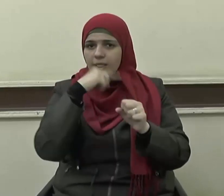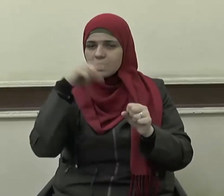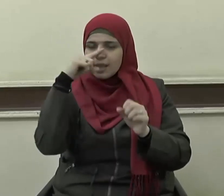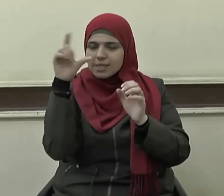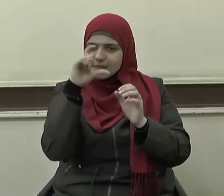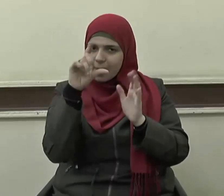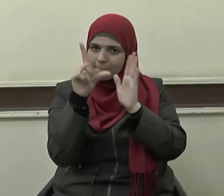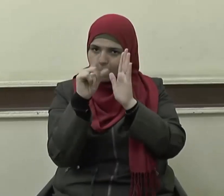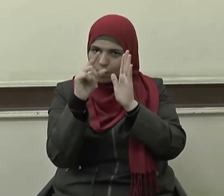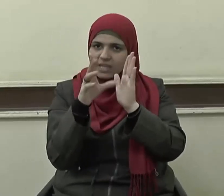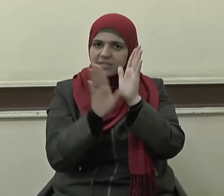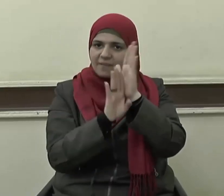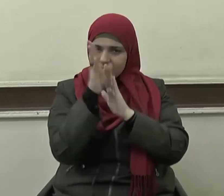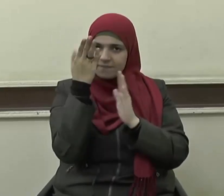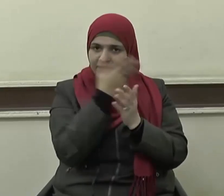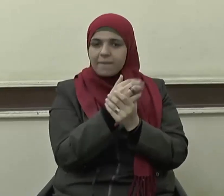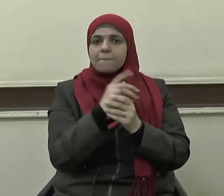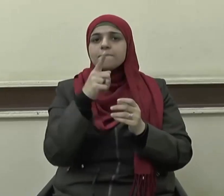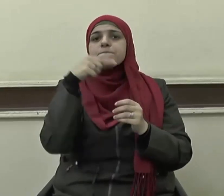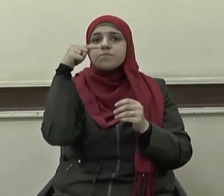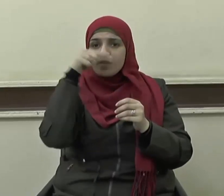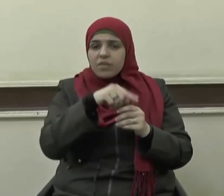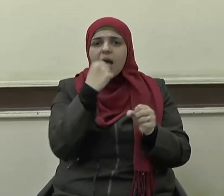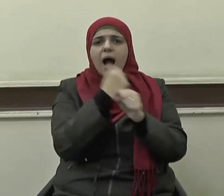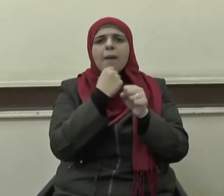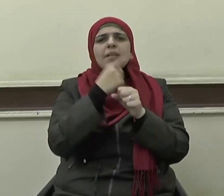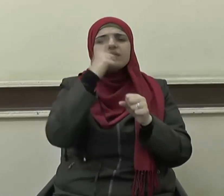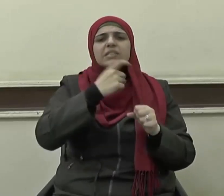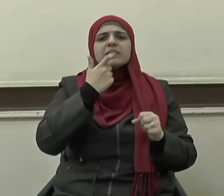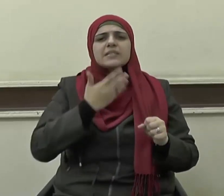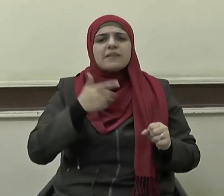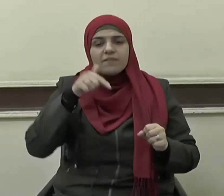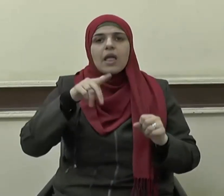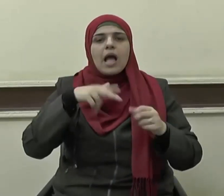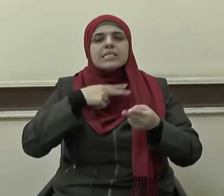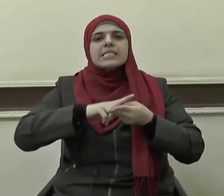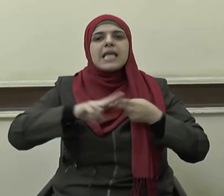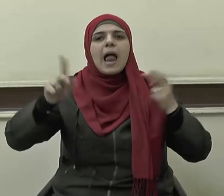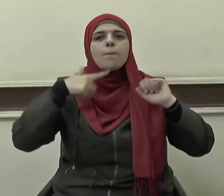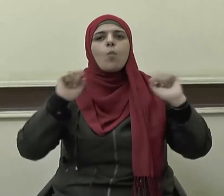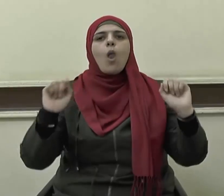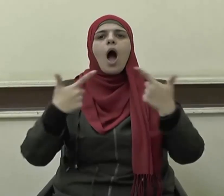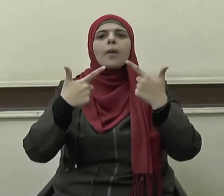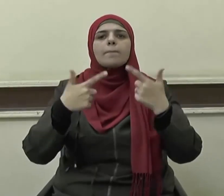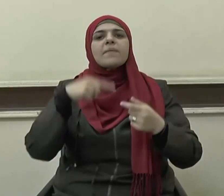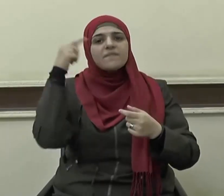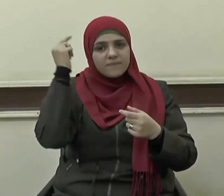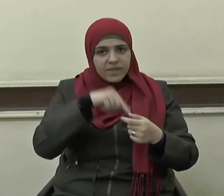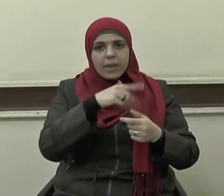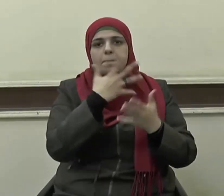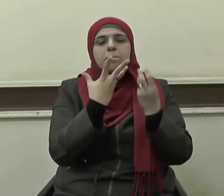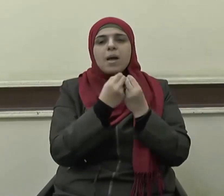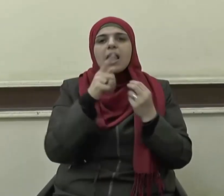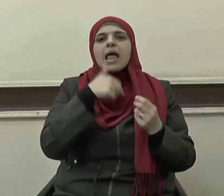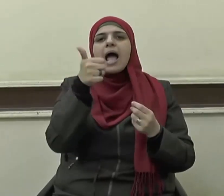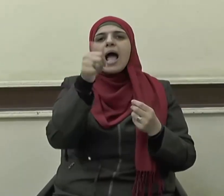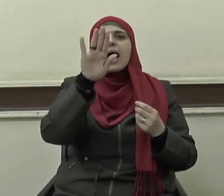فكان لهن دورهن في السلم والحرب منهن السيدة أسماء بنت